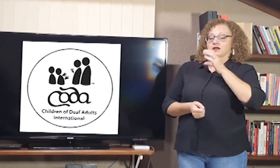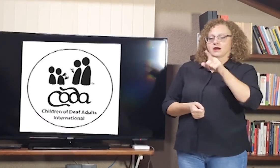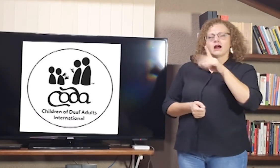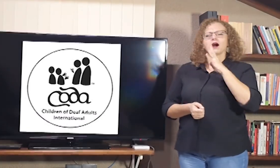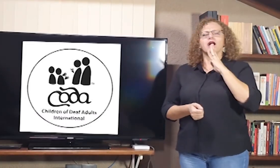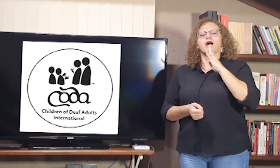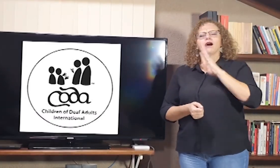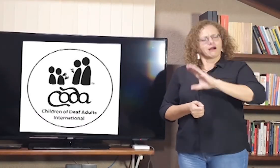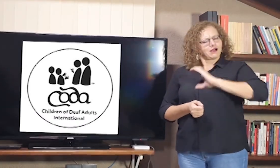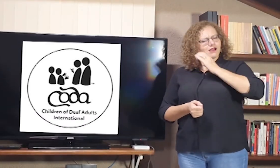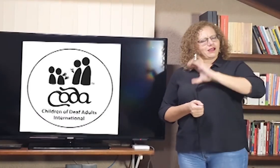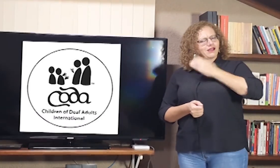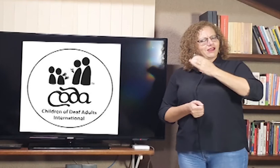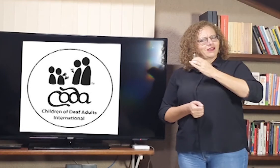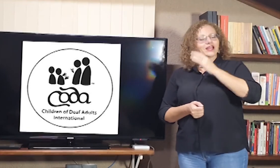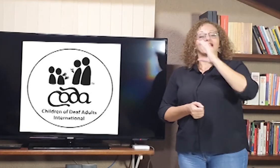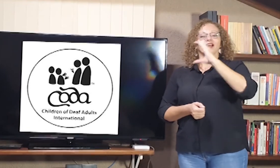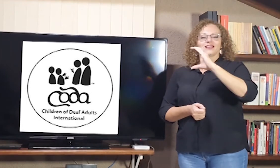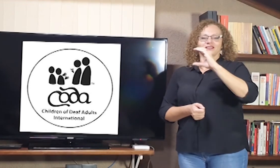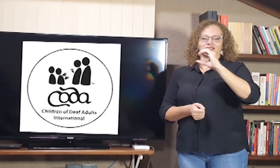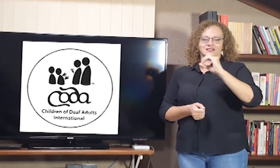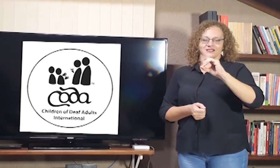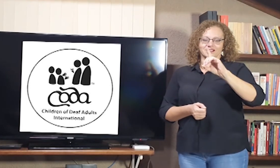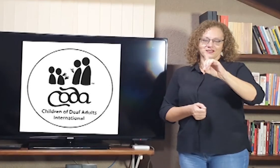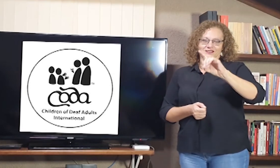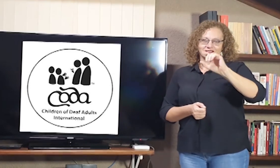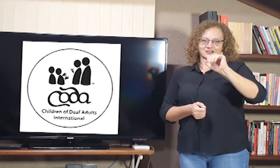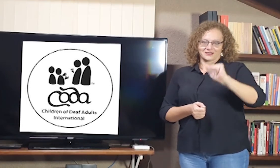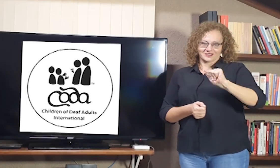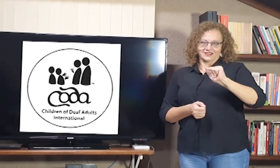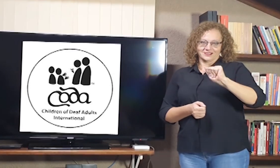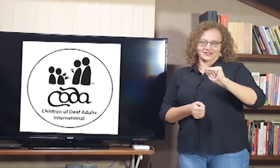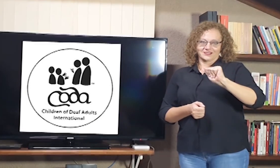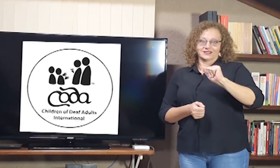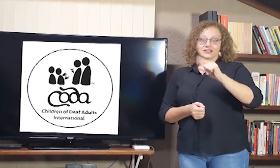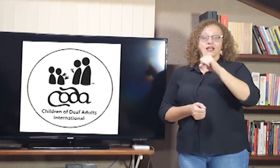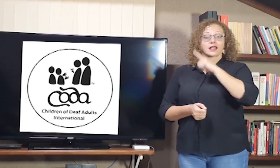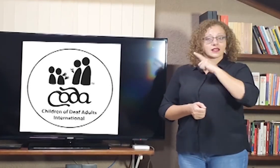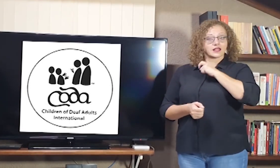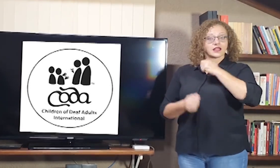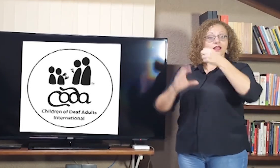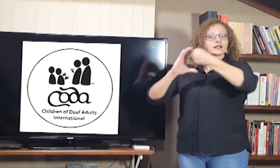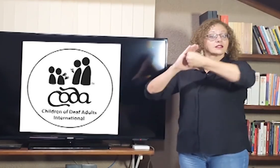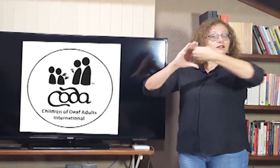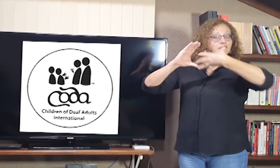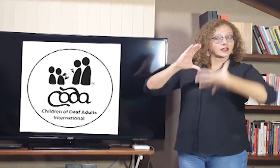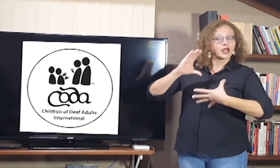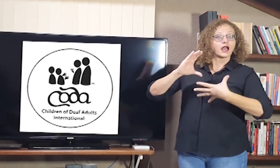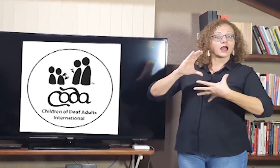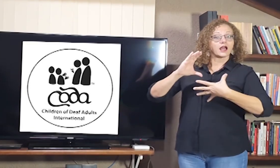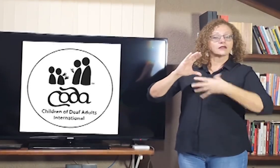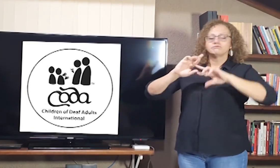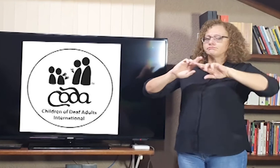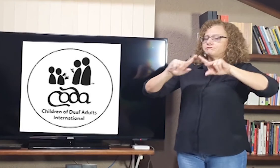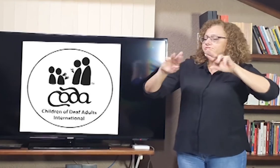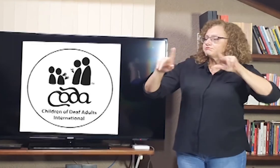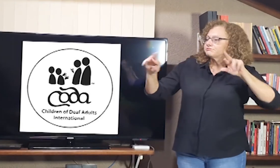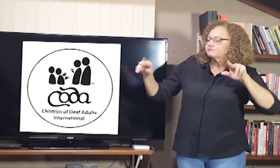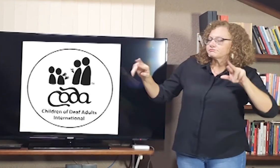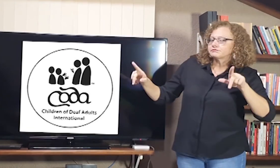São os chamados coda. Temos o sinal para coda. E possui essas